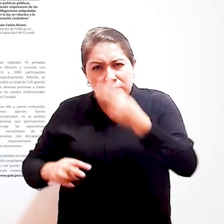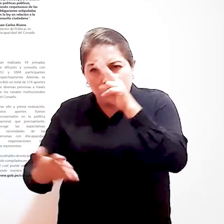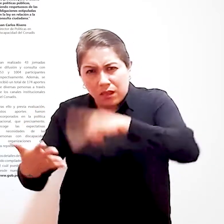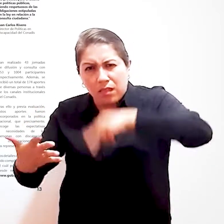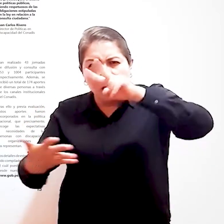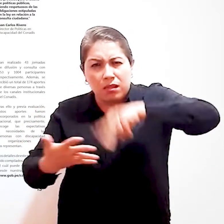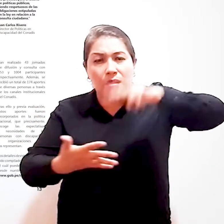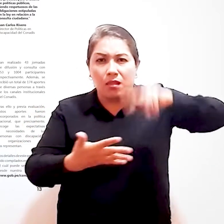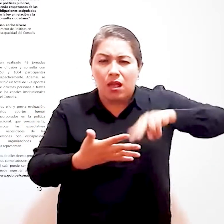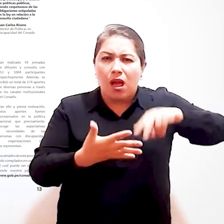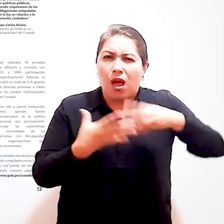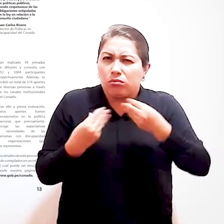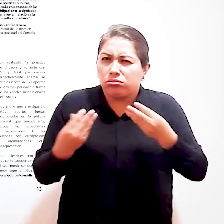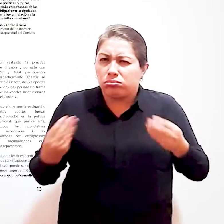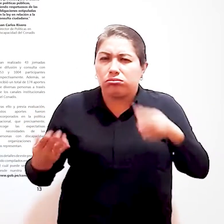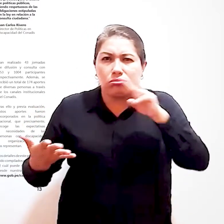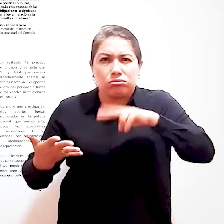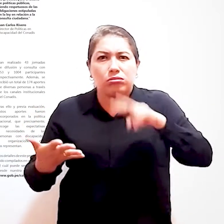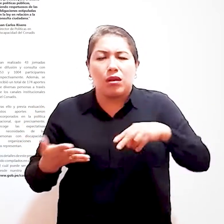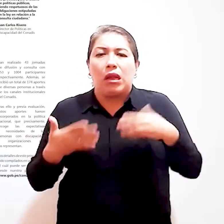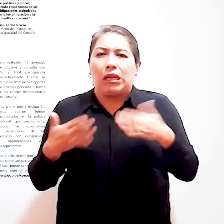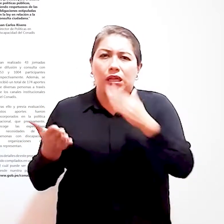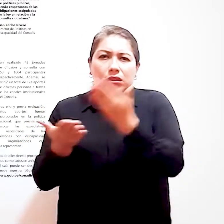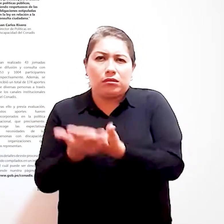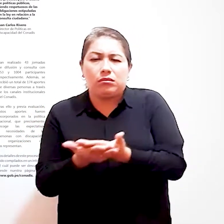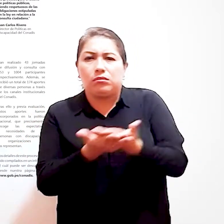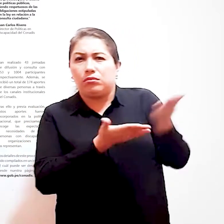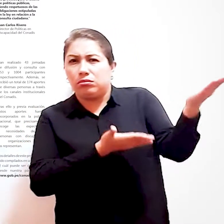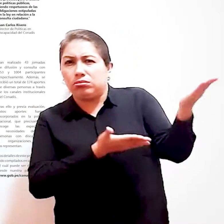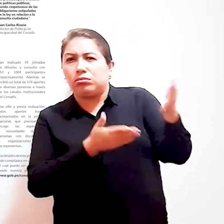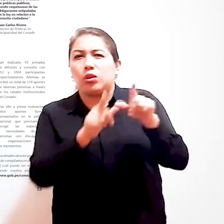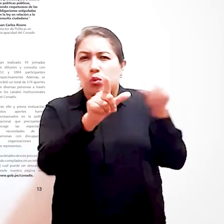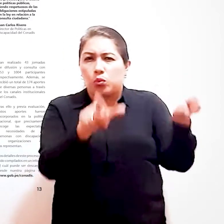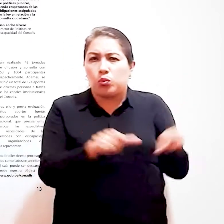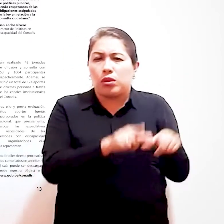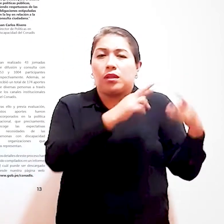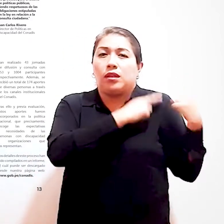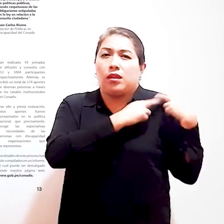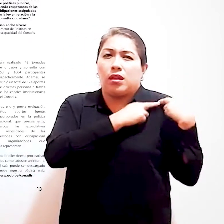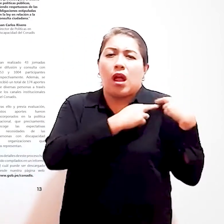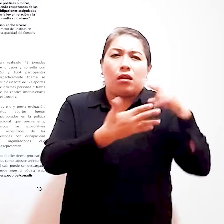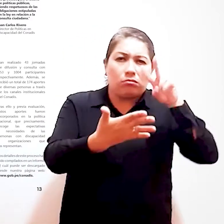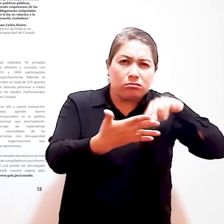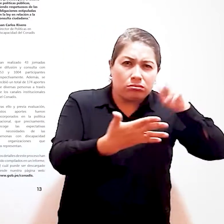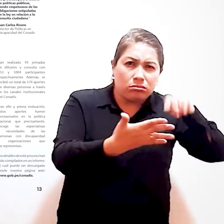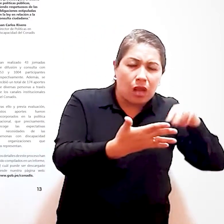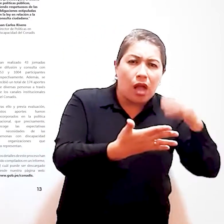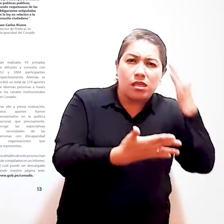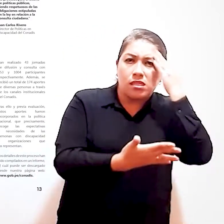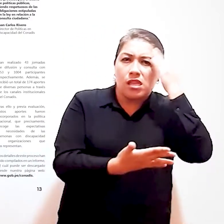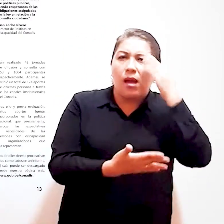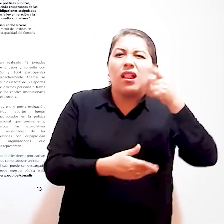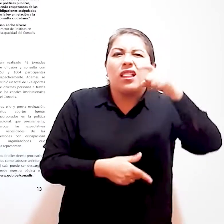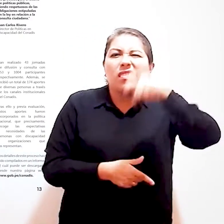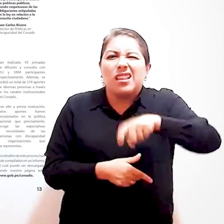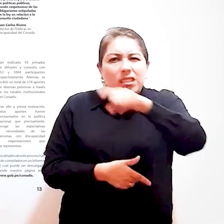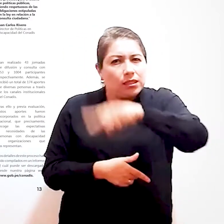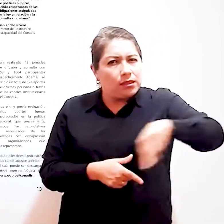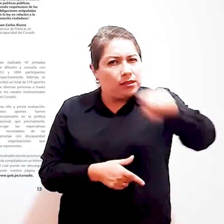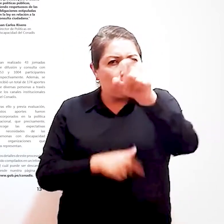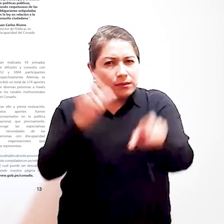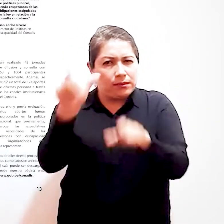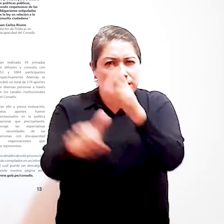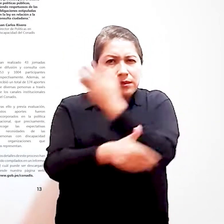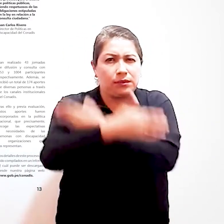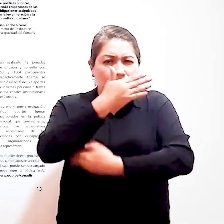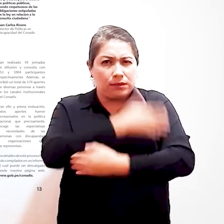evaluación estos aportes fueron incorporados en la política nacional que precisamente recoge las expectativas y necesidades